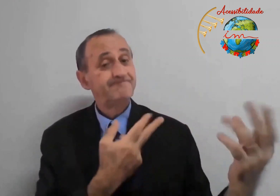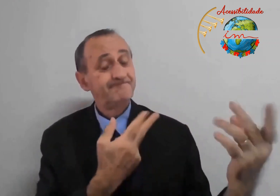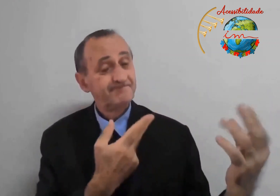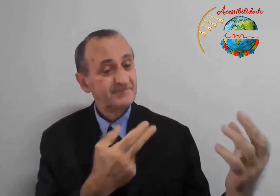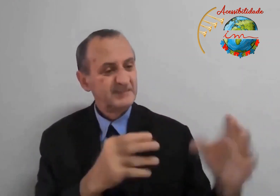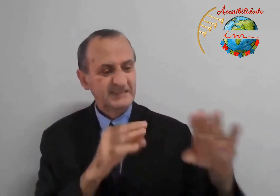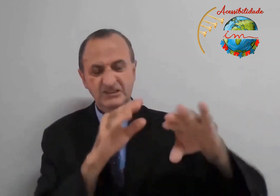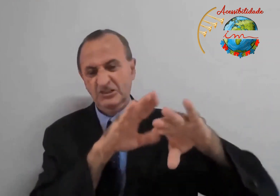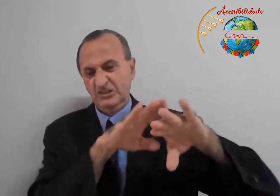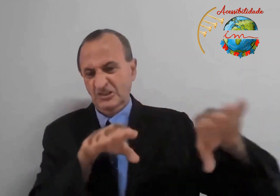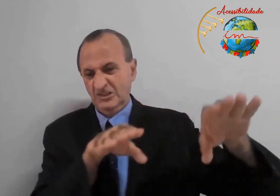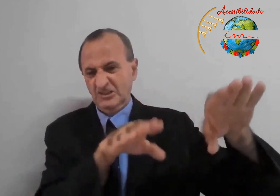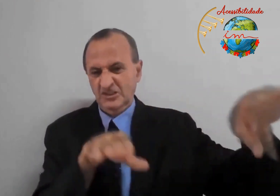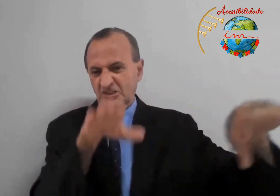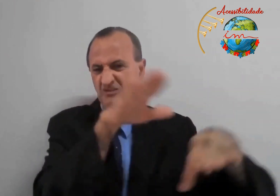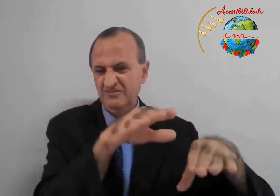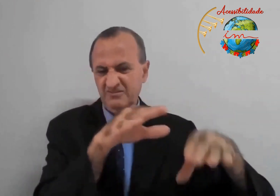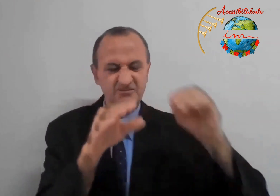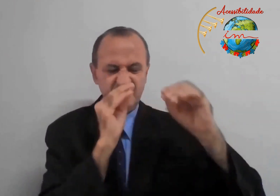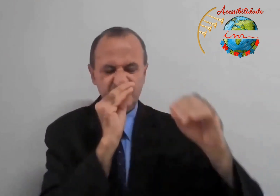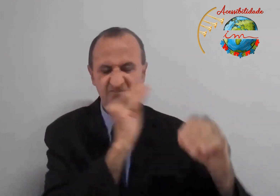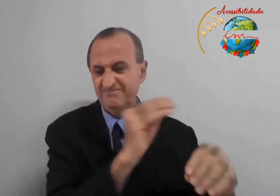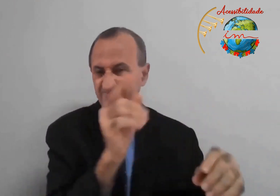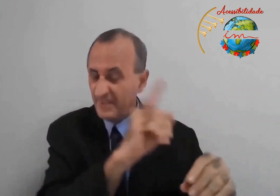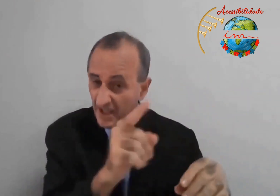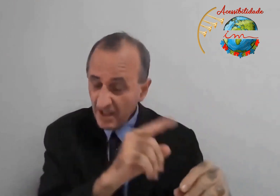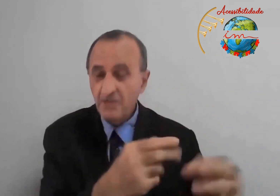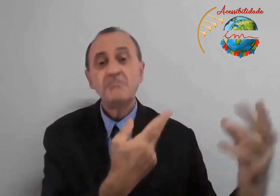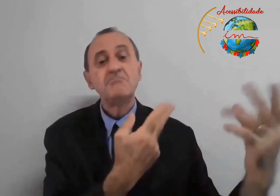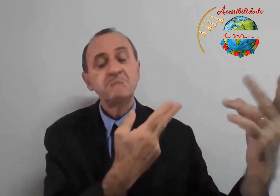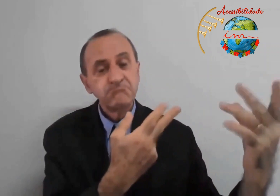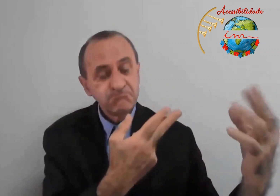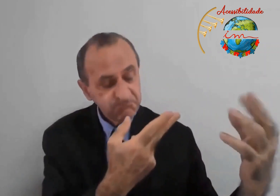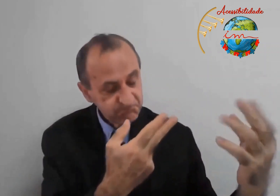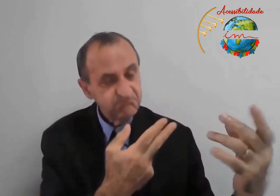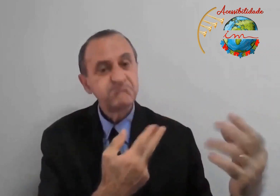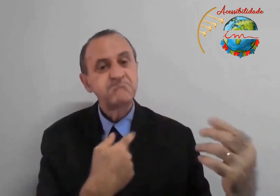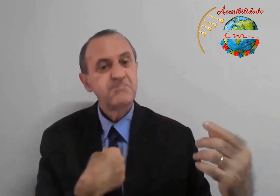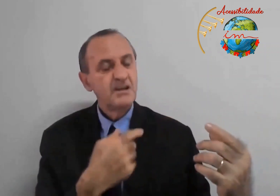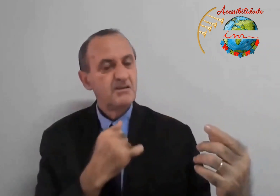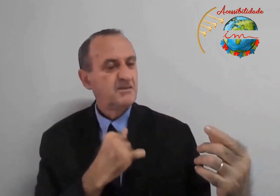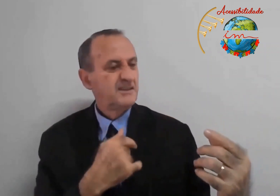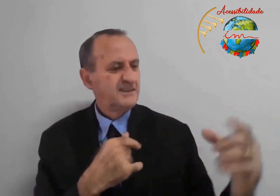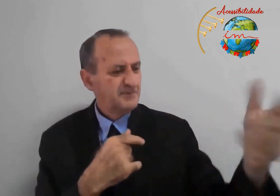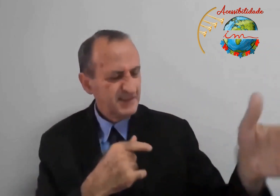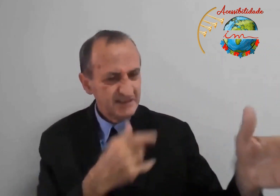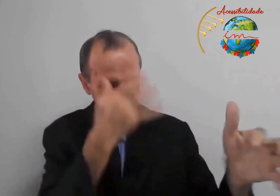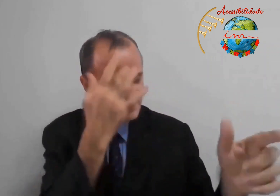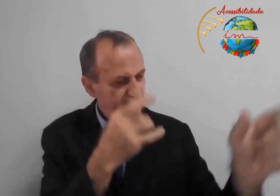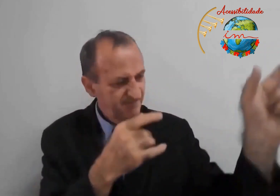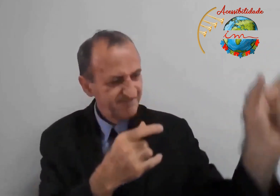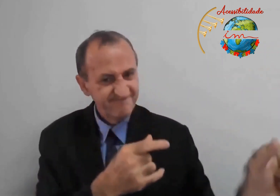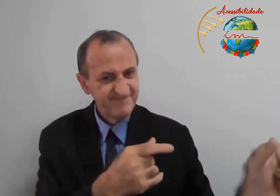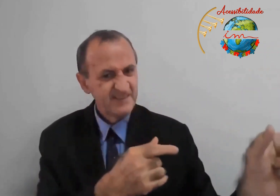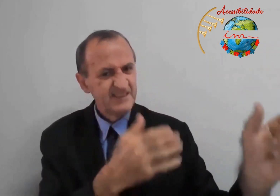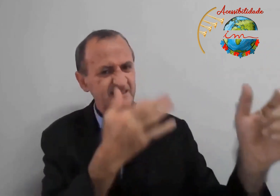se assemelha a nós, que nós não vamos rejeitá-la. Como se fosse a nós